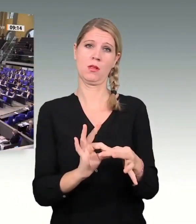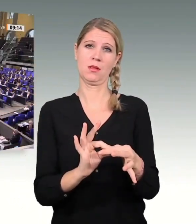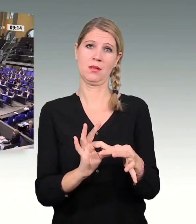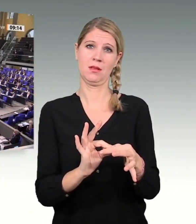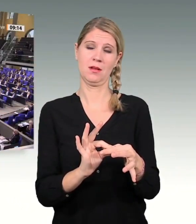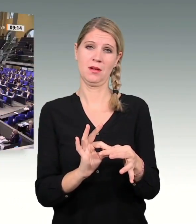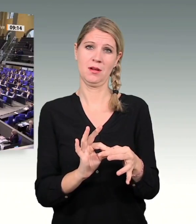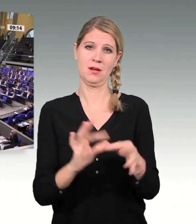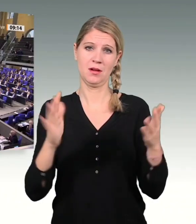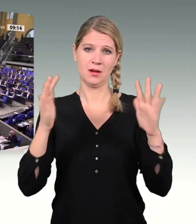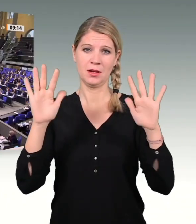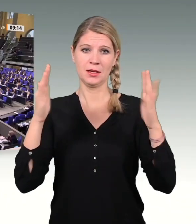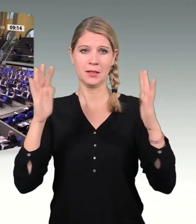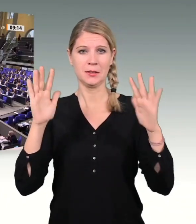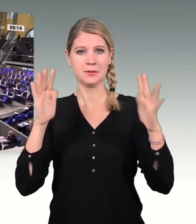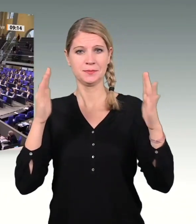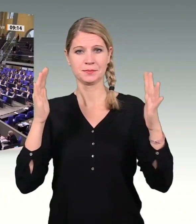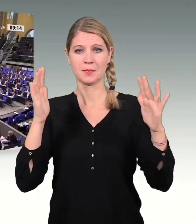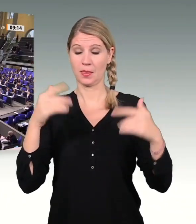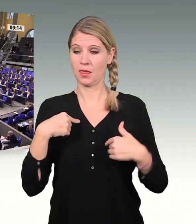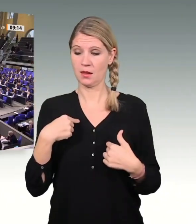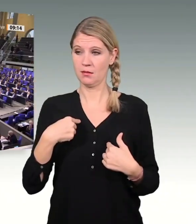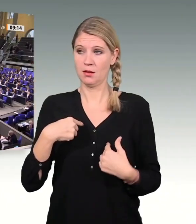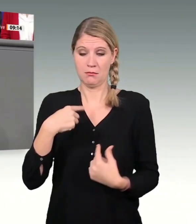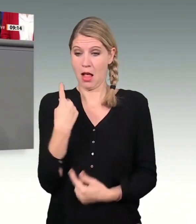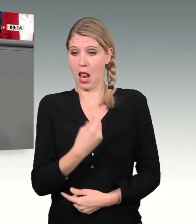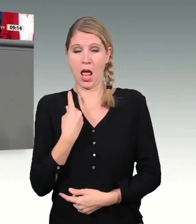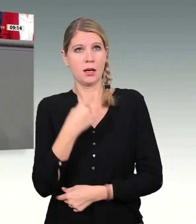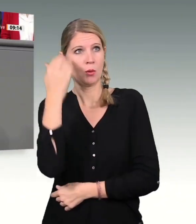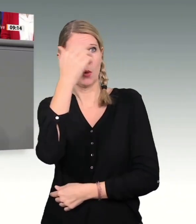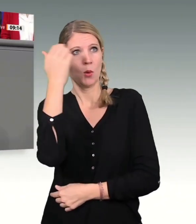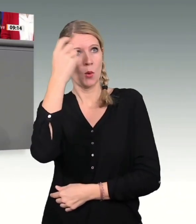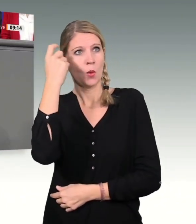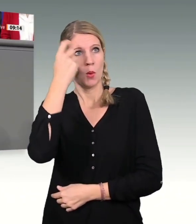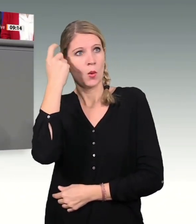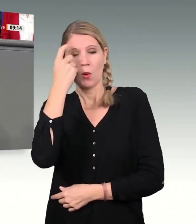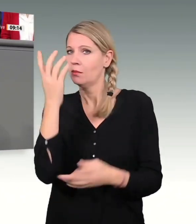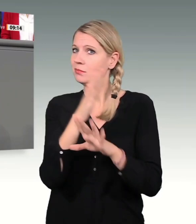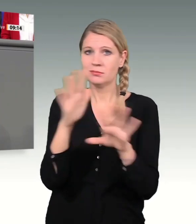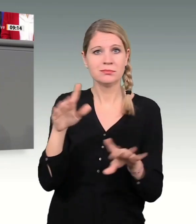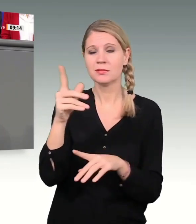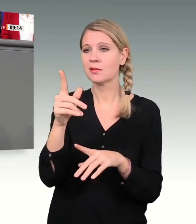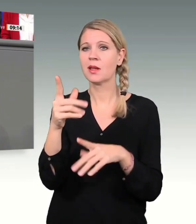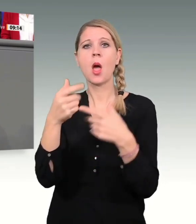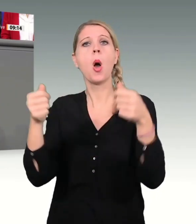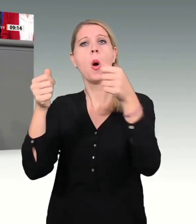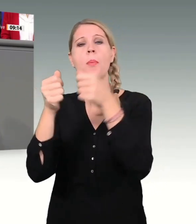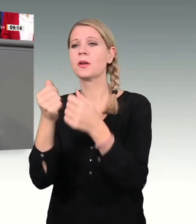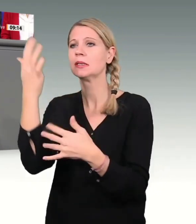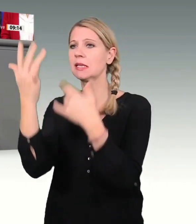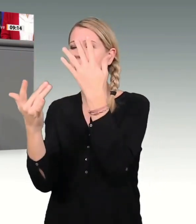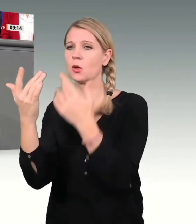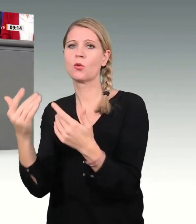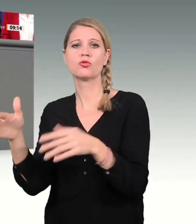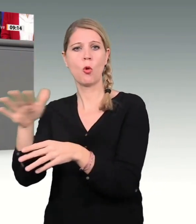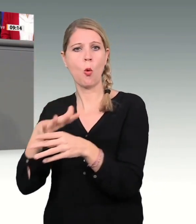Und mit meinen Bedenken stehe ich nicht allein da. Namhafte Staatsrechtler, der Bundesrechnungshof oder der Wissenschaftliche Beirat des